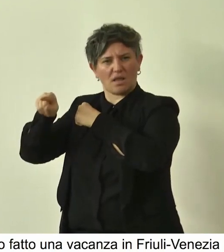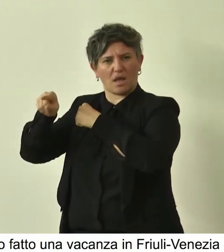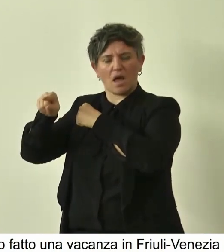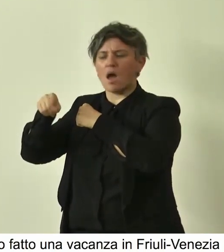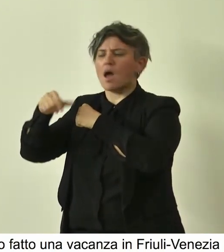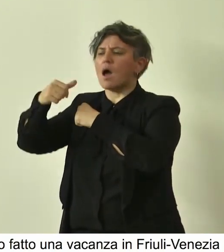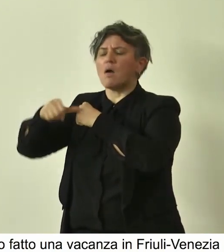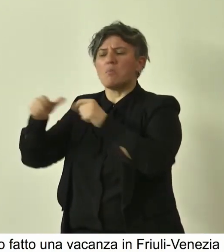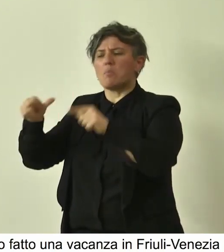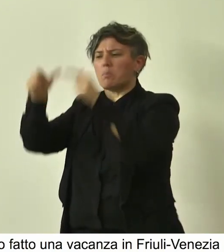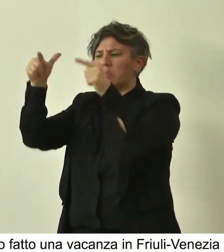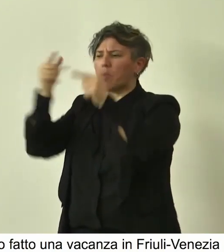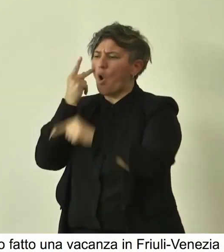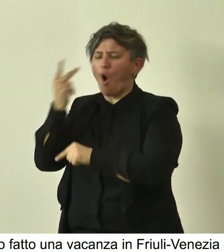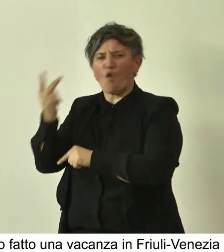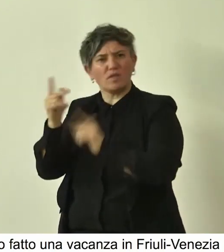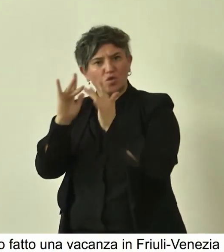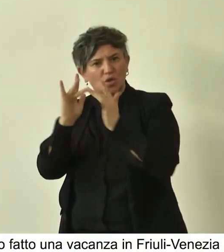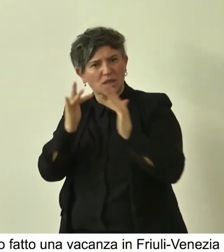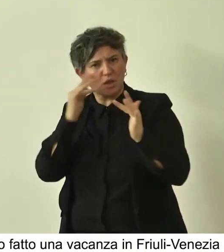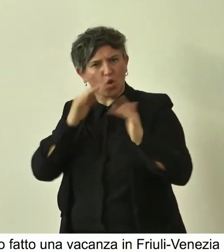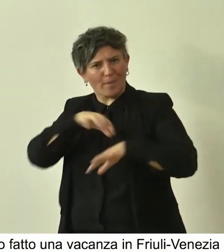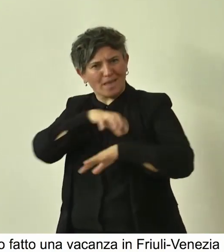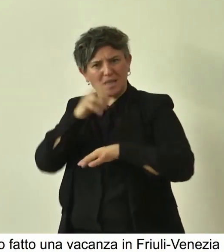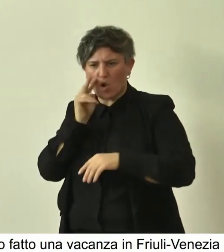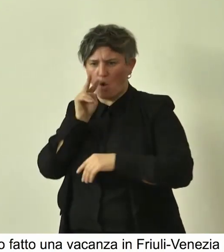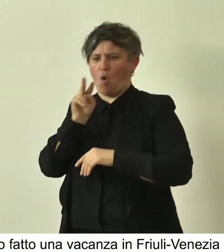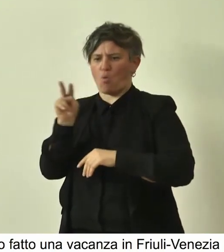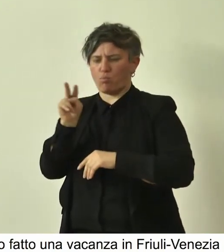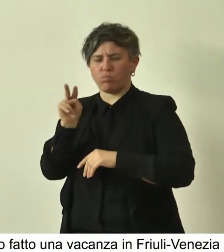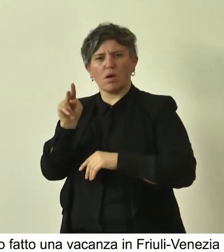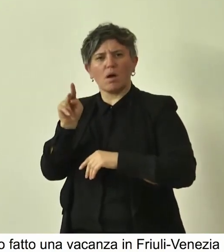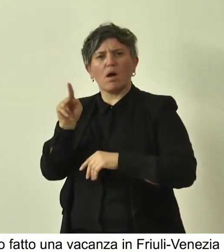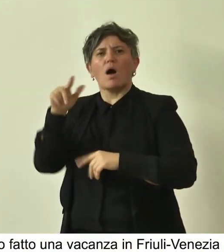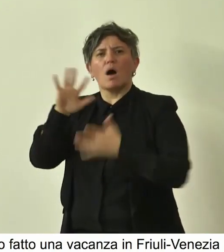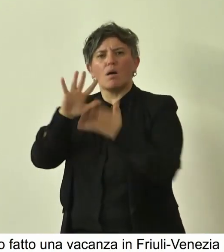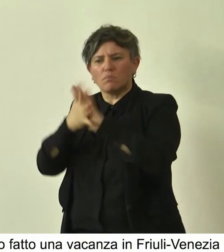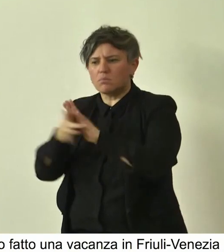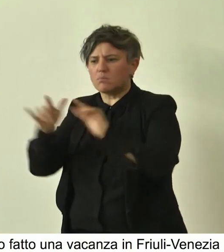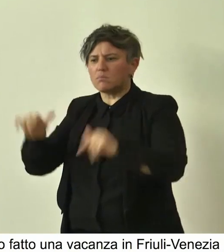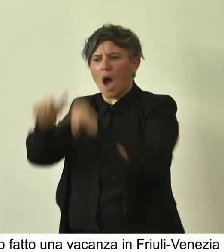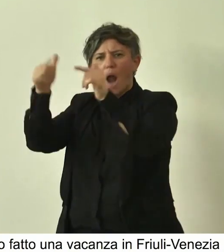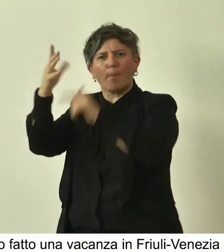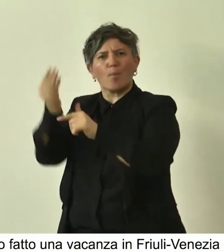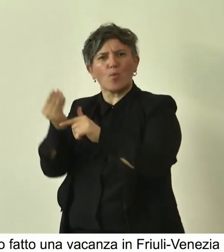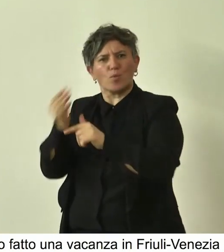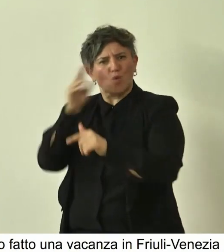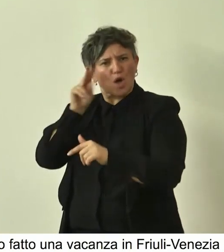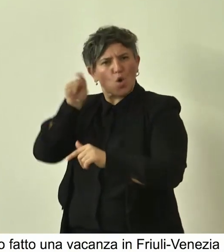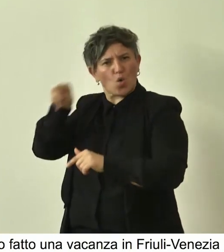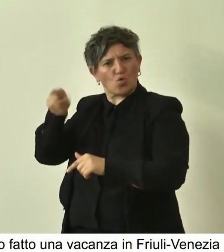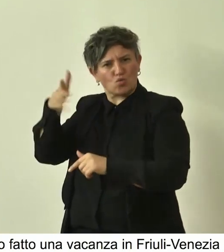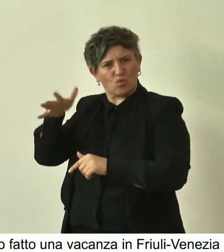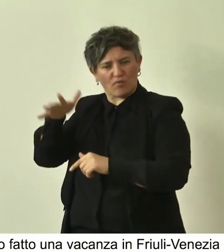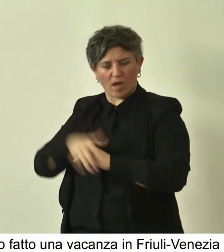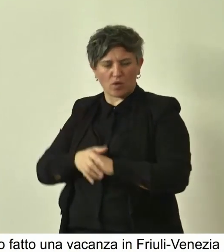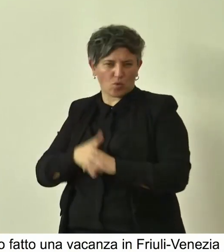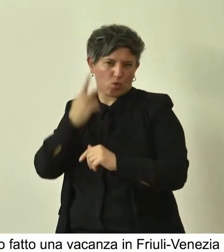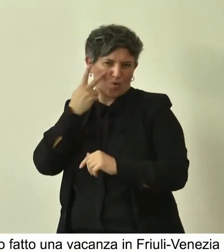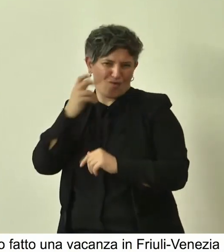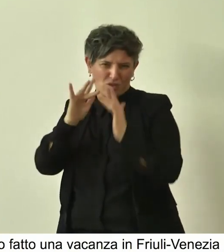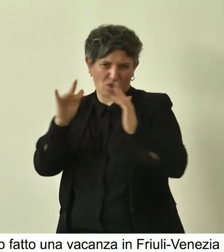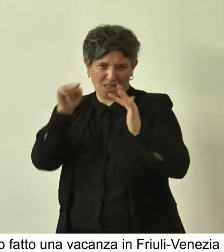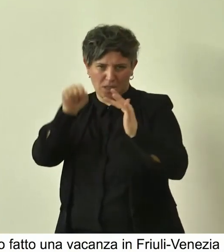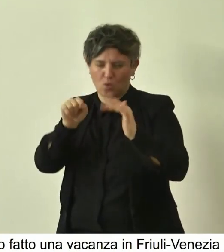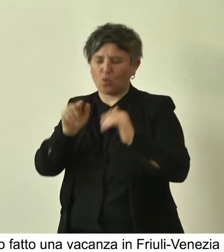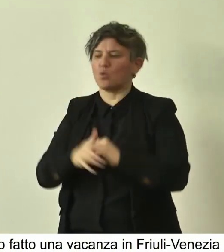il sito del Ministero ho riconosciuto come albero monumentale d'Italia. Nell'avvicinarmi alla